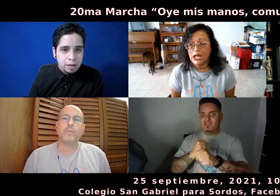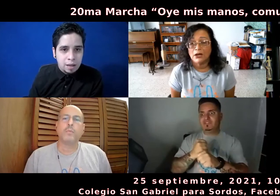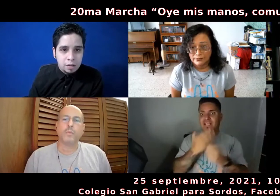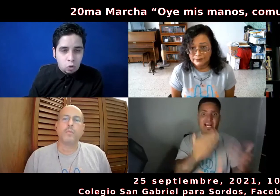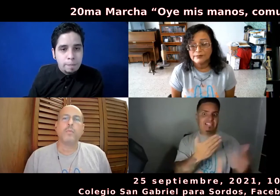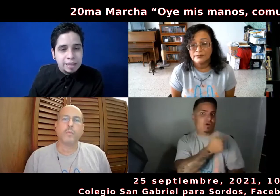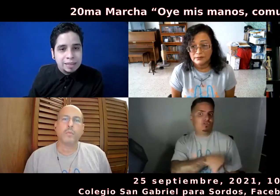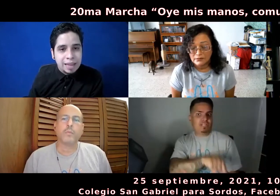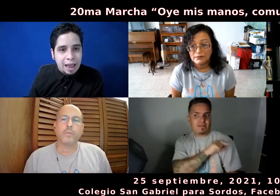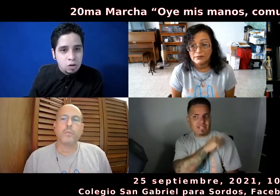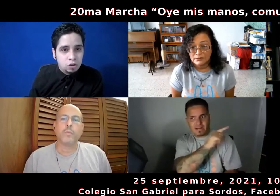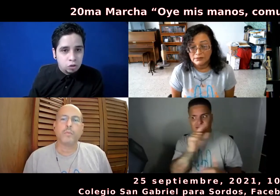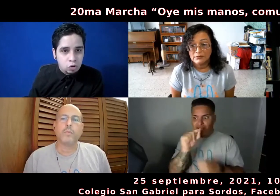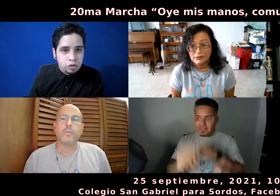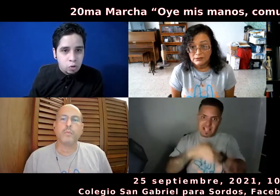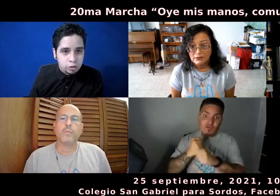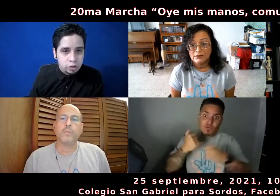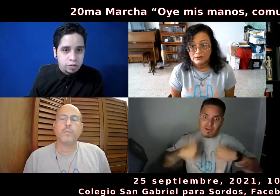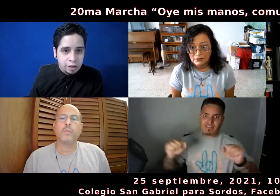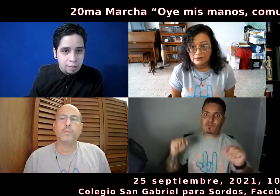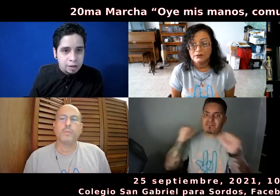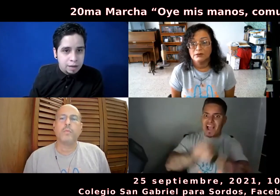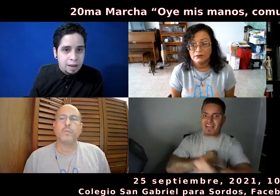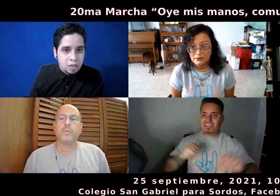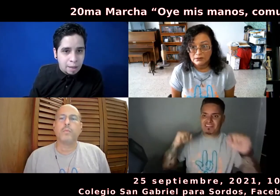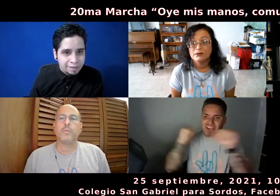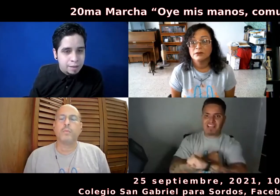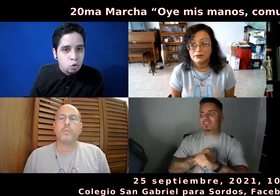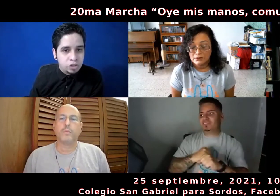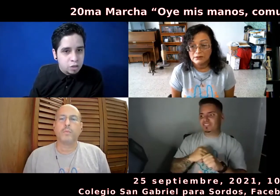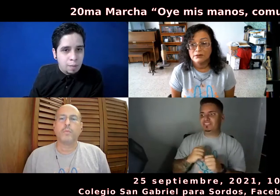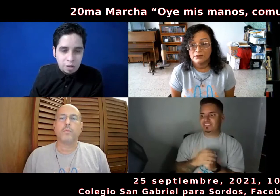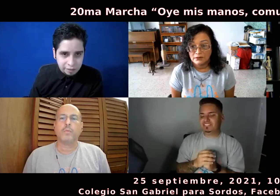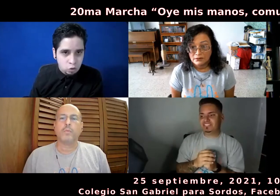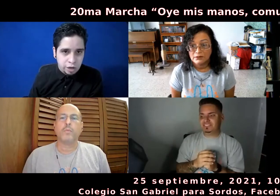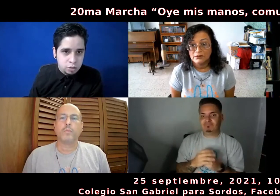¿verdad? Son 20 años nosotros luchando con este Corazán Gabriel, ¿verdad? Y todavía seguimos luchando y vamos a seguir luchando.